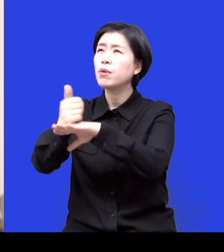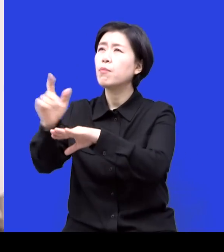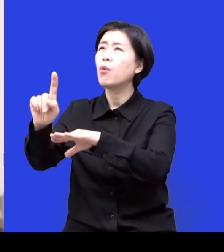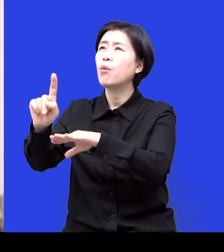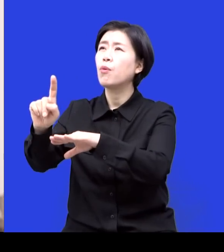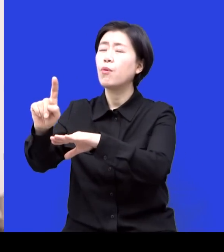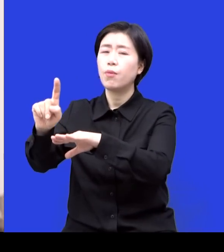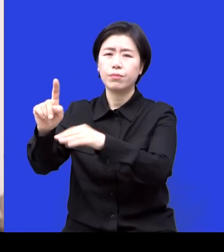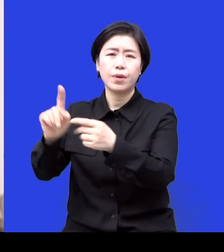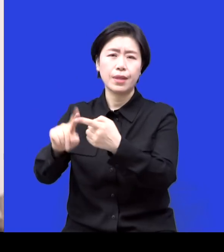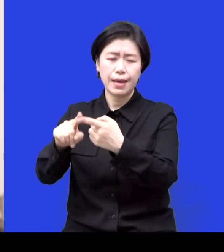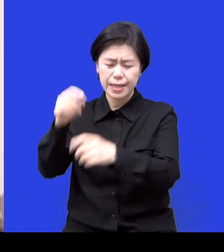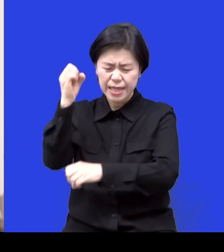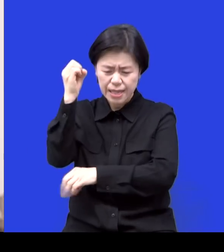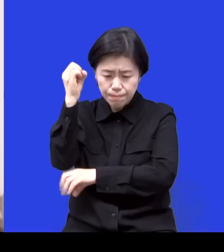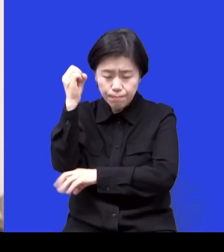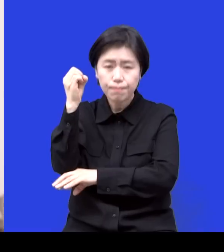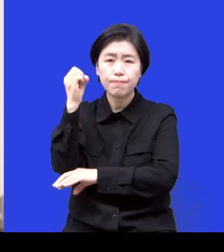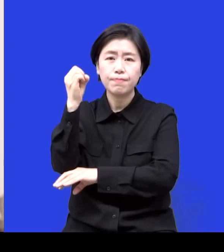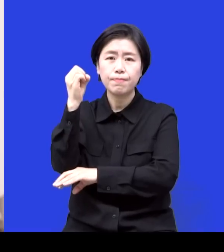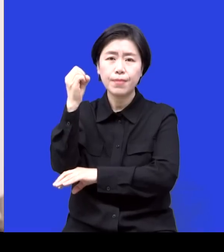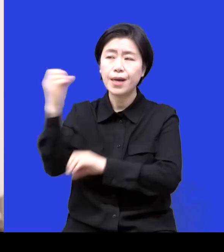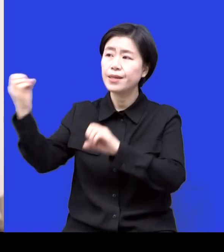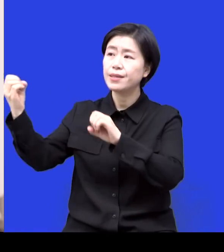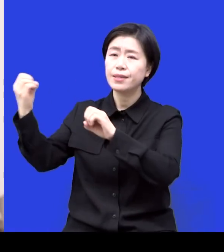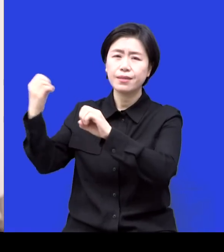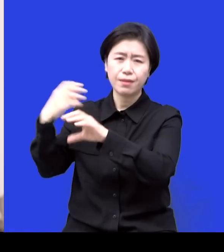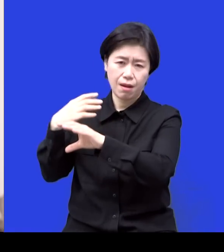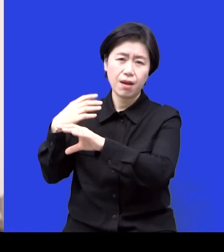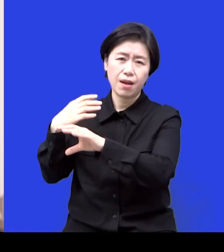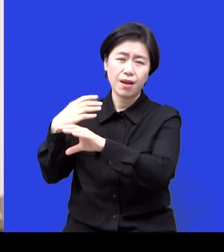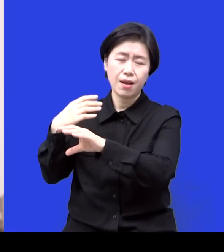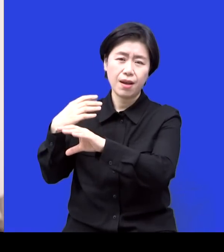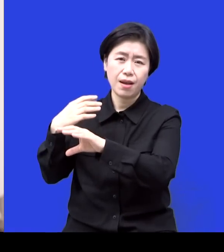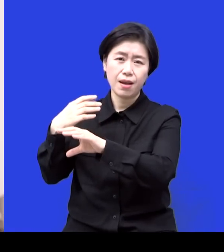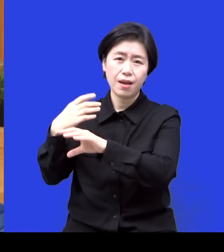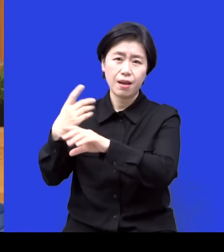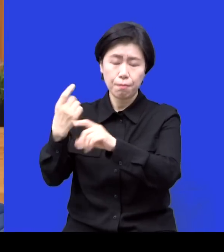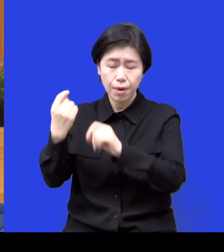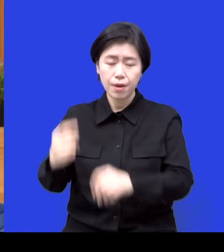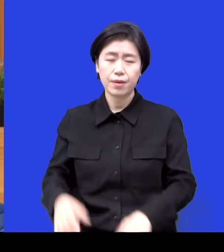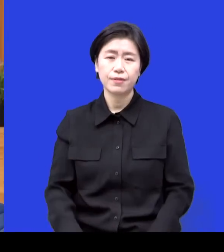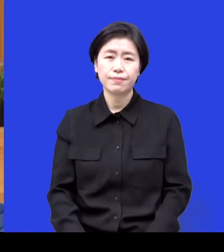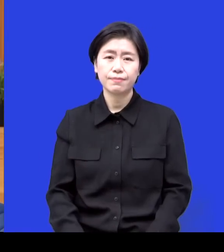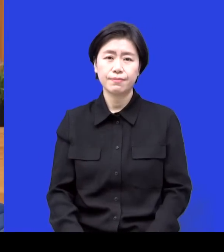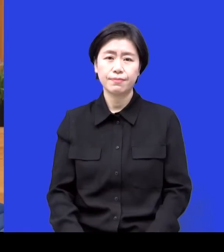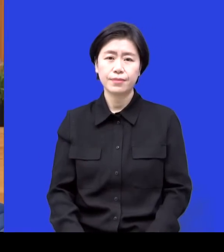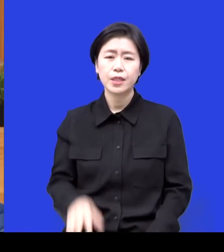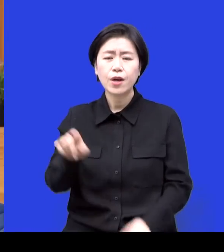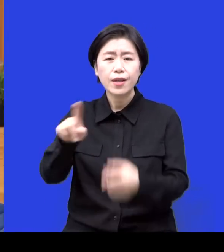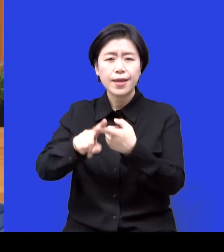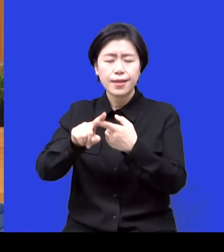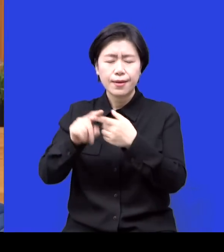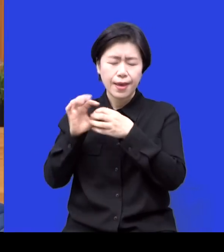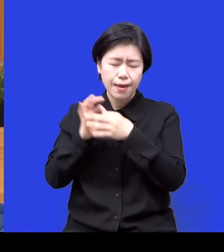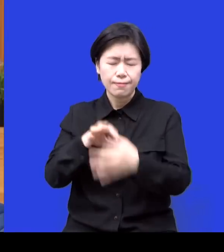것들을 환경을 통해서 많이 이렇게 알게 되고 계속 묵상을 하게 되고 그리고 저